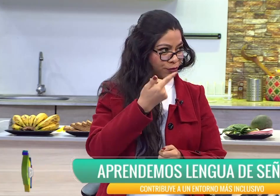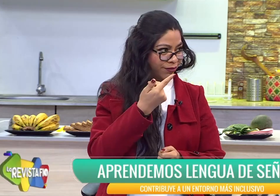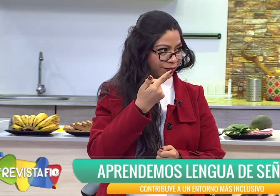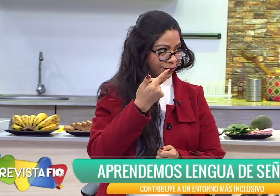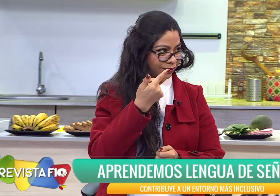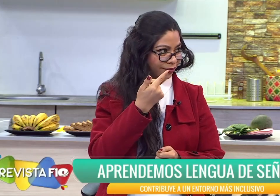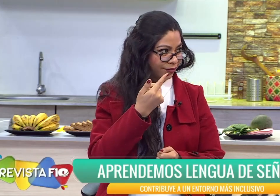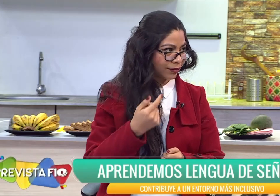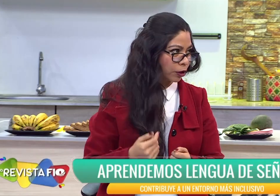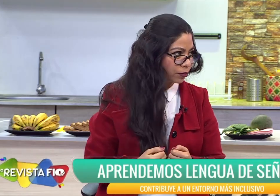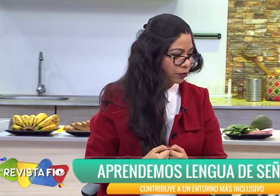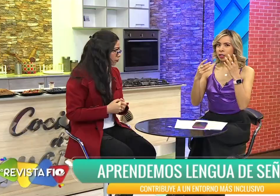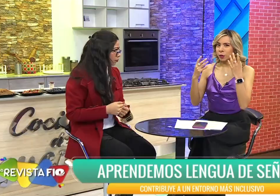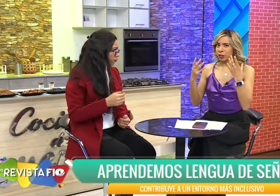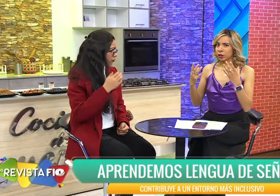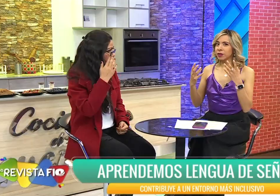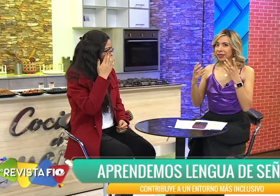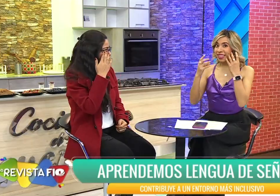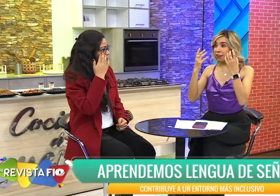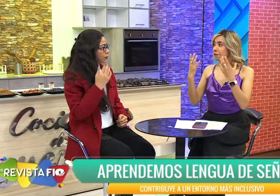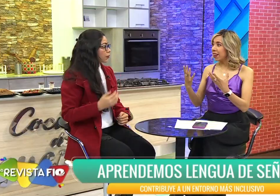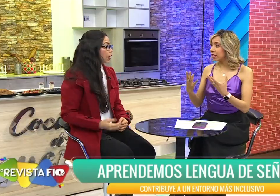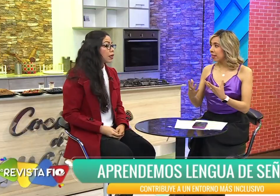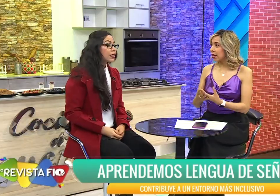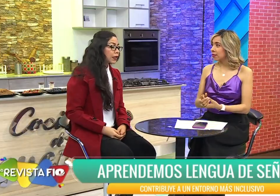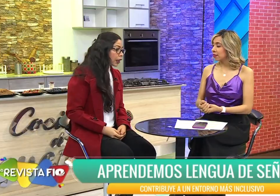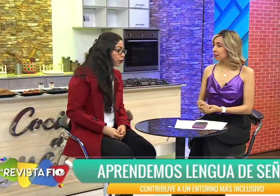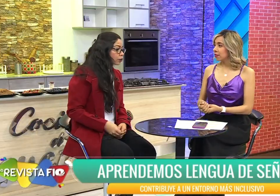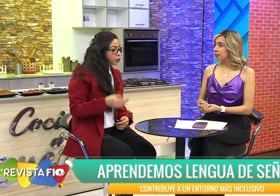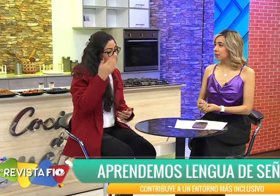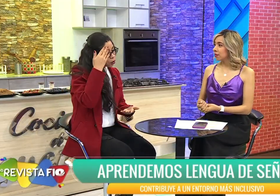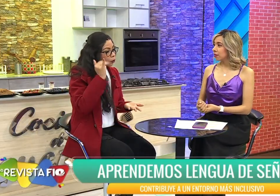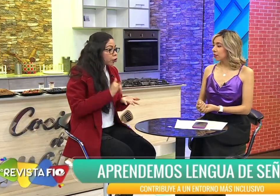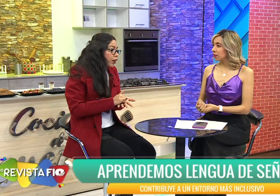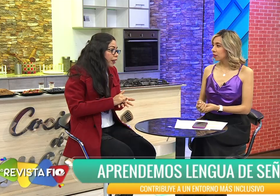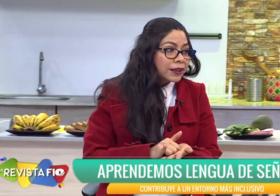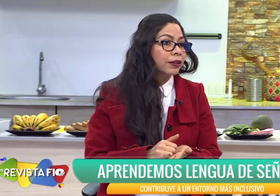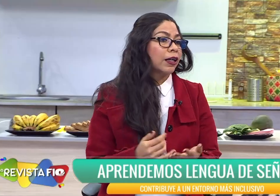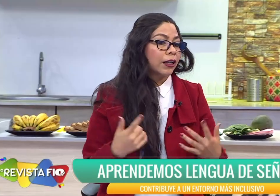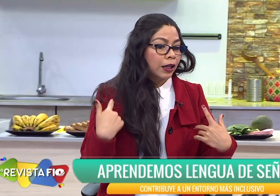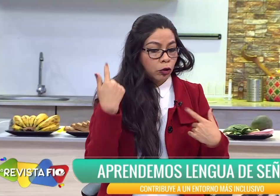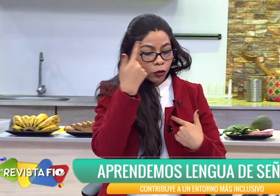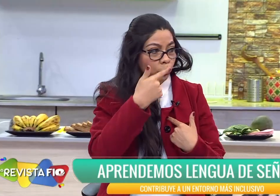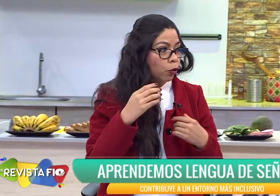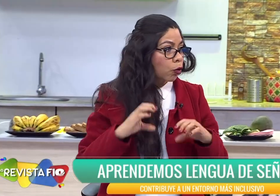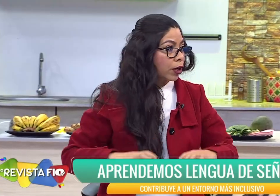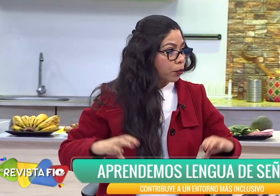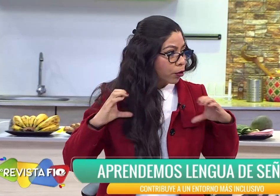Sí, sí, sí. Hay expresiones bastante enfáticas. Claro. Porque el cuerpo